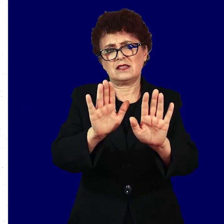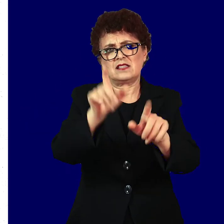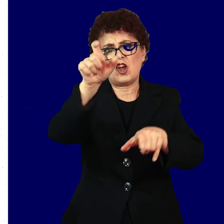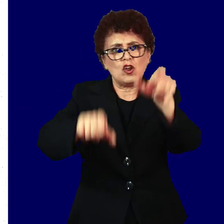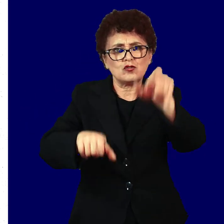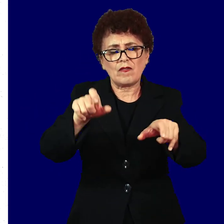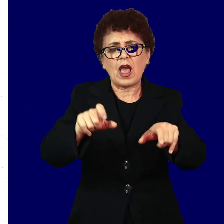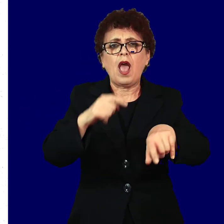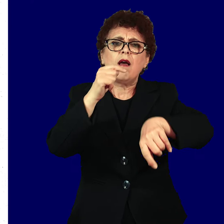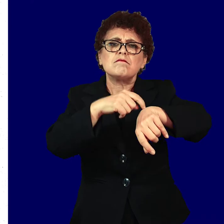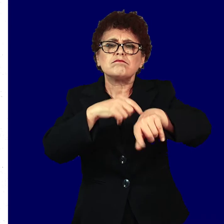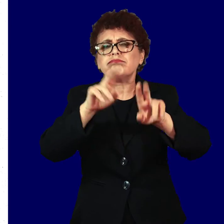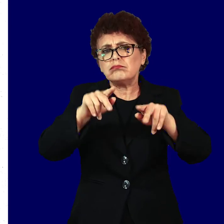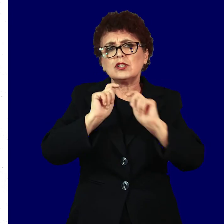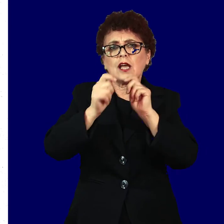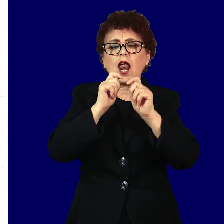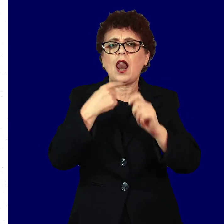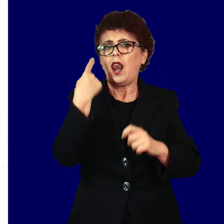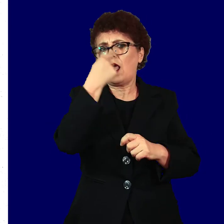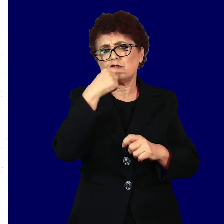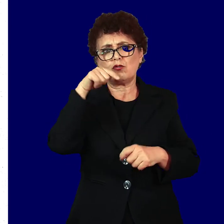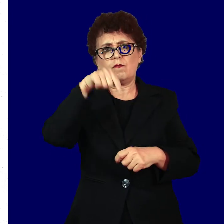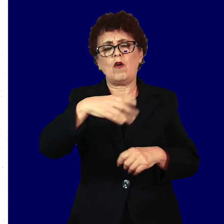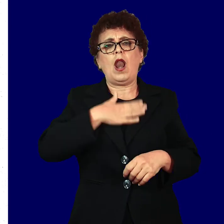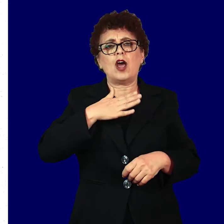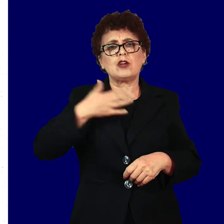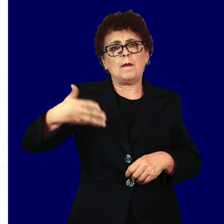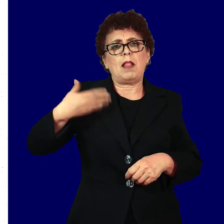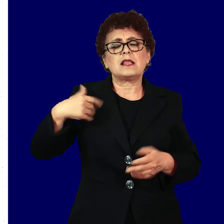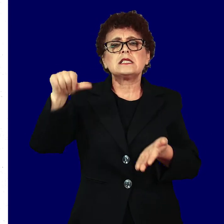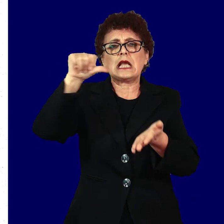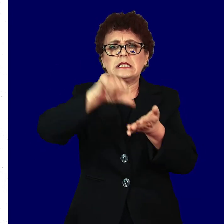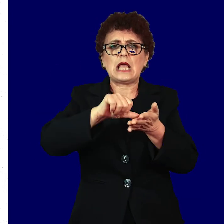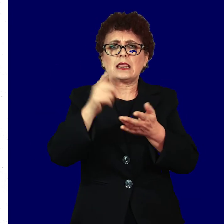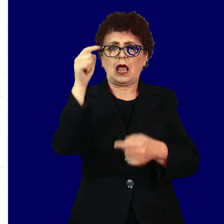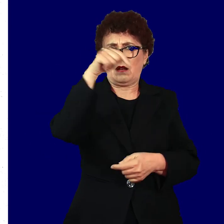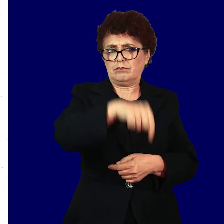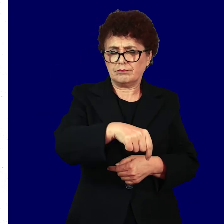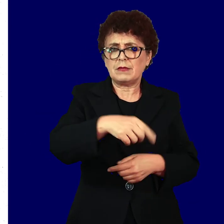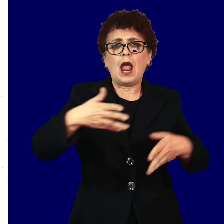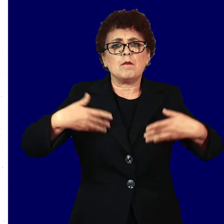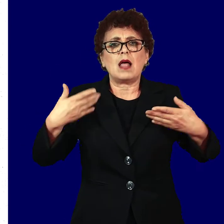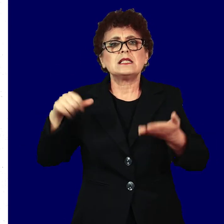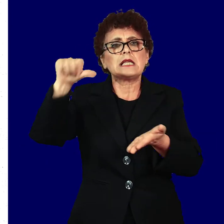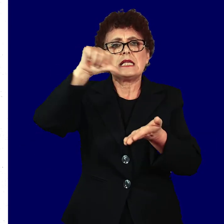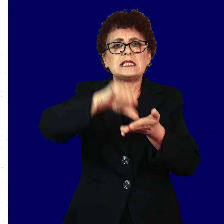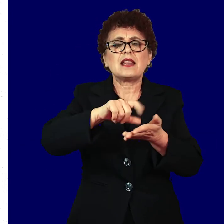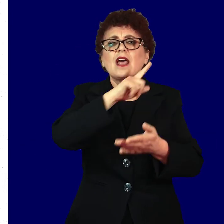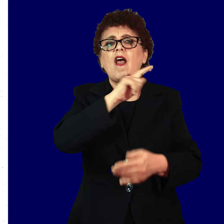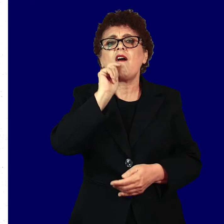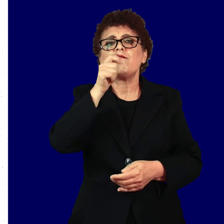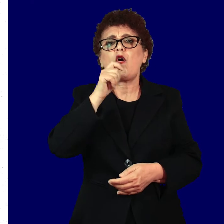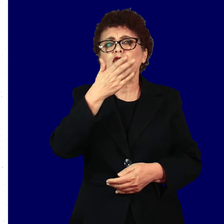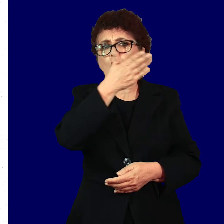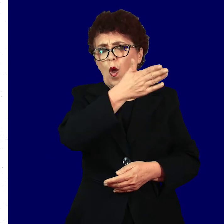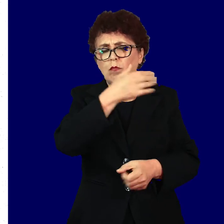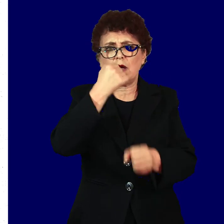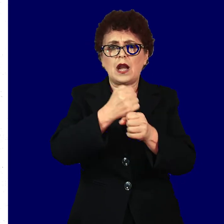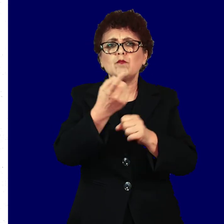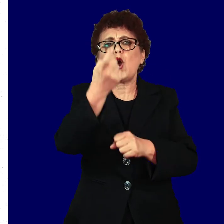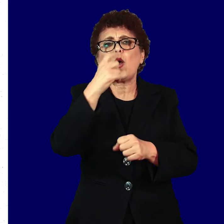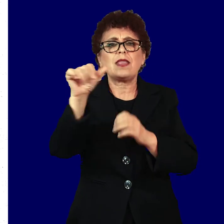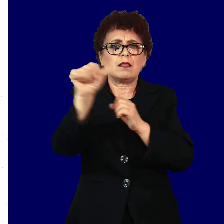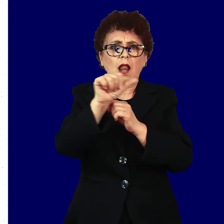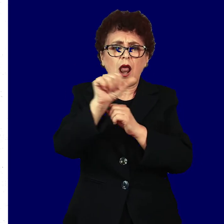Термин може да се закаже лично во нашите младински центри. Младинскиот центр водно работи